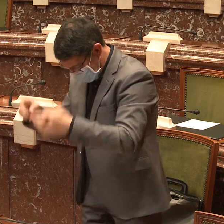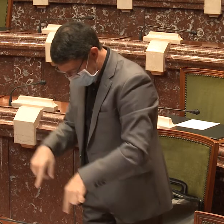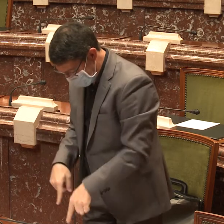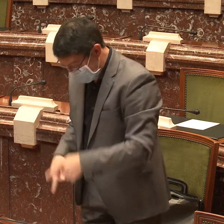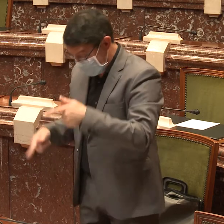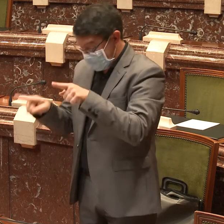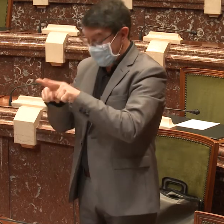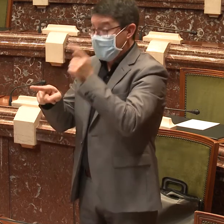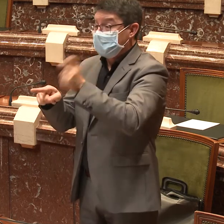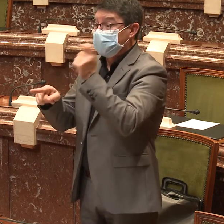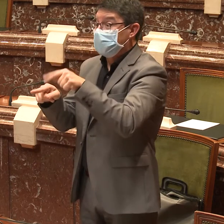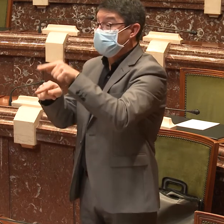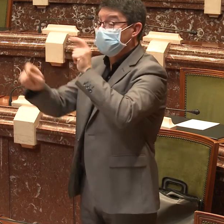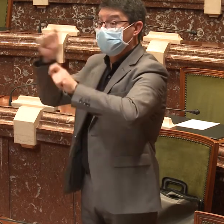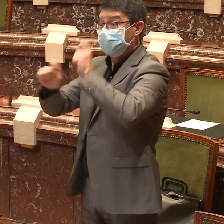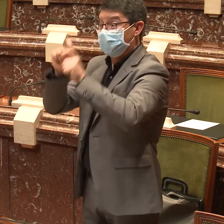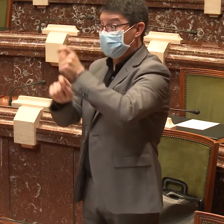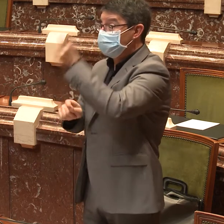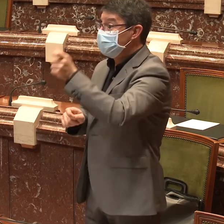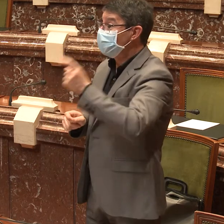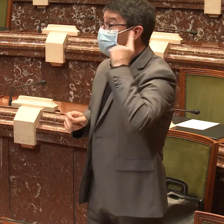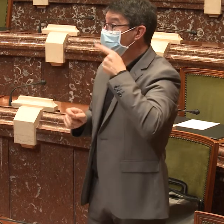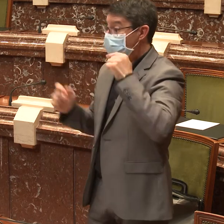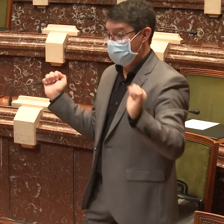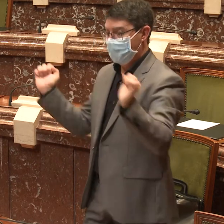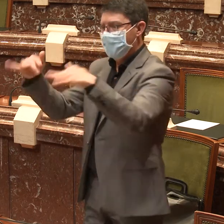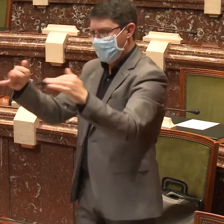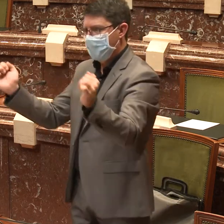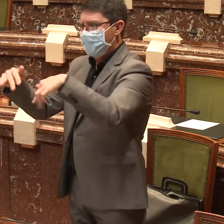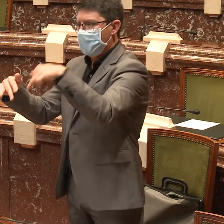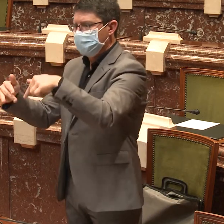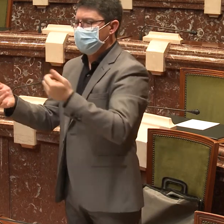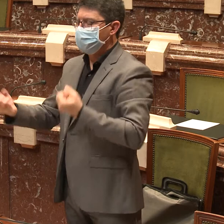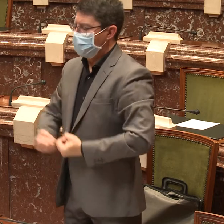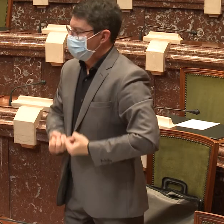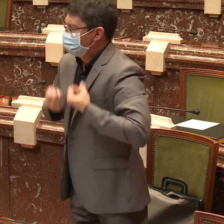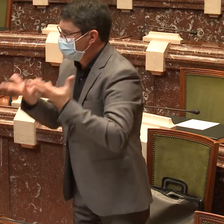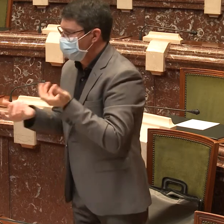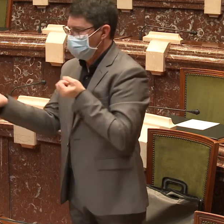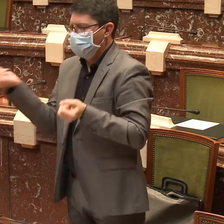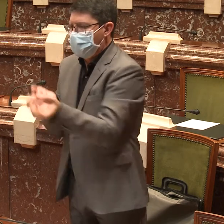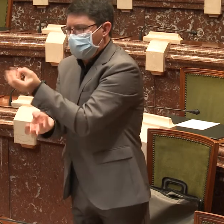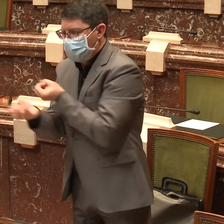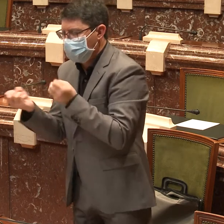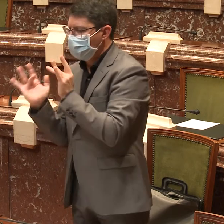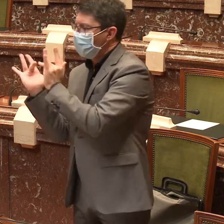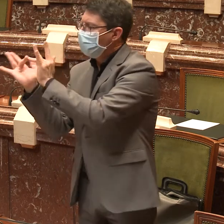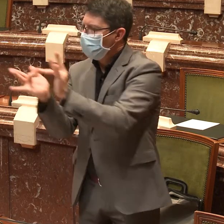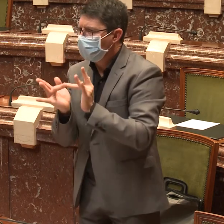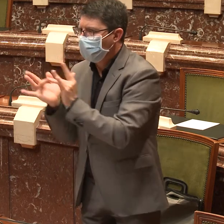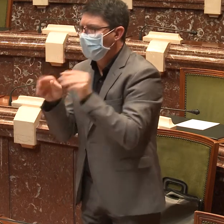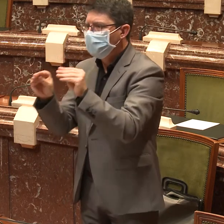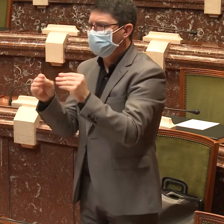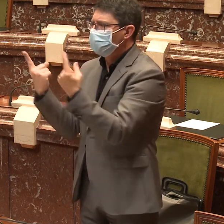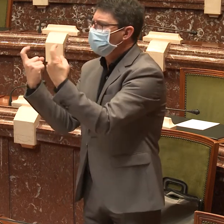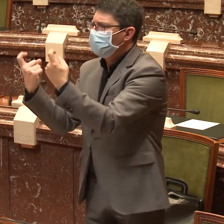la comunidad sorda y la cultura de los sordos. Y es en las asociaciones donde habitualmente los sordos convivimos y expresamos nuestra propia